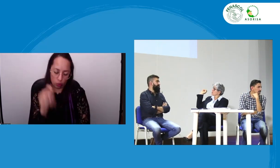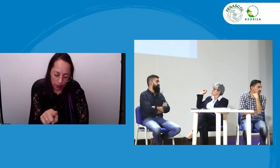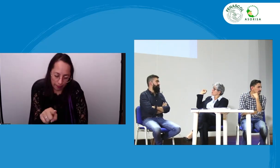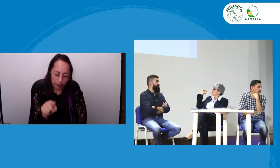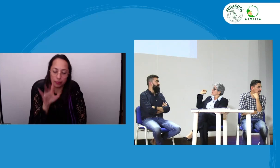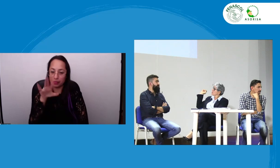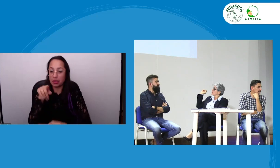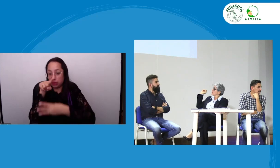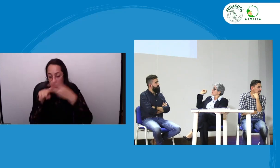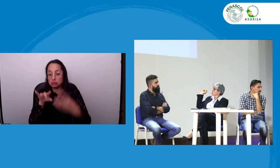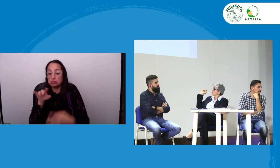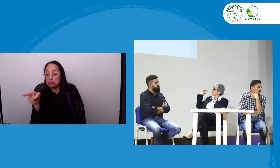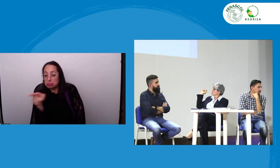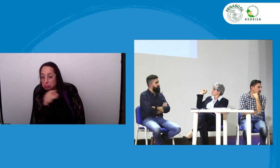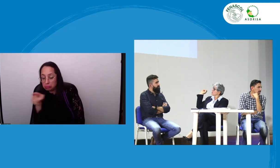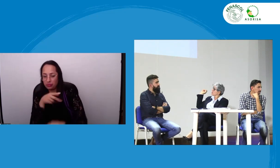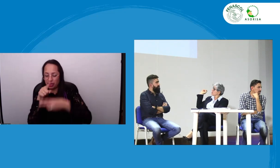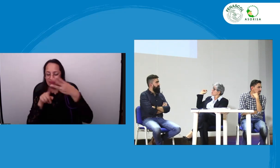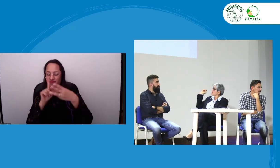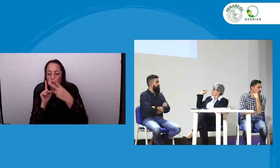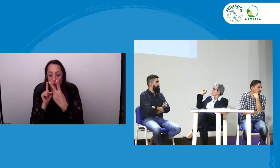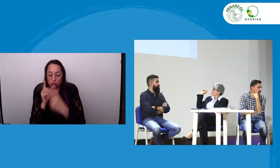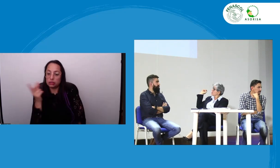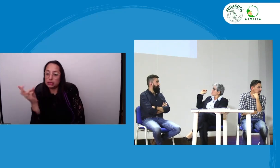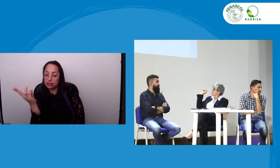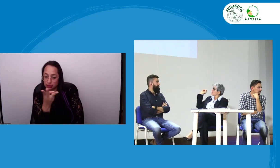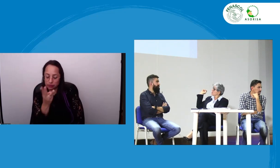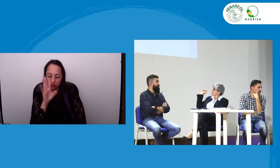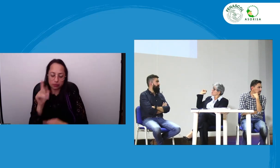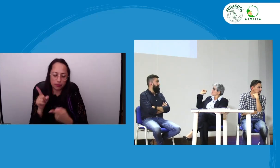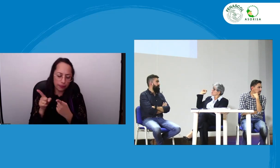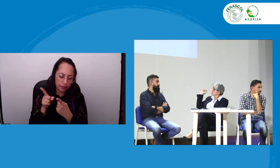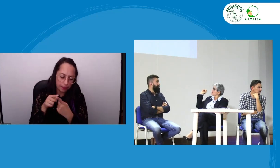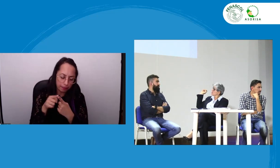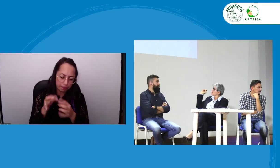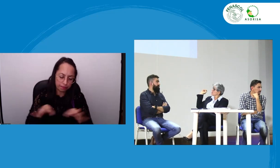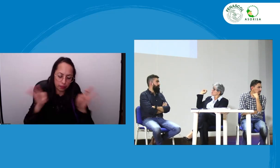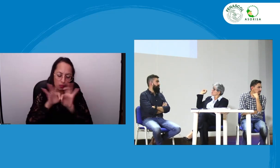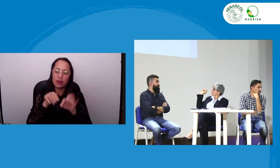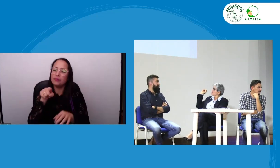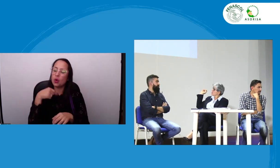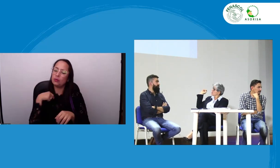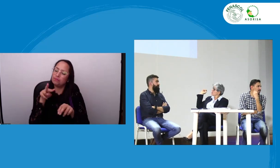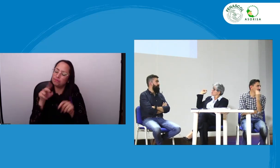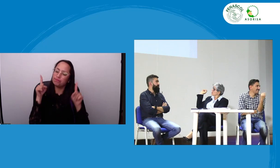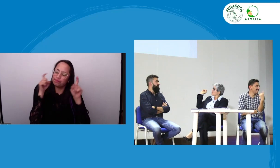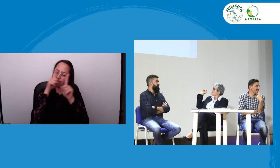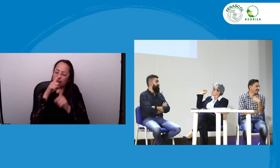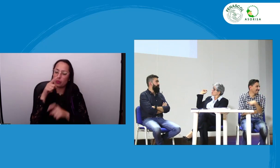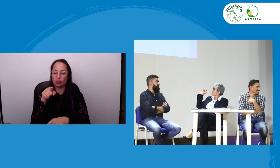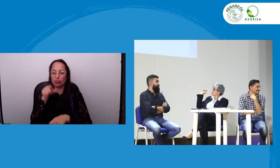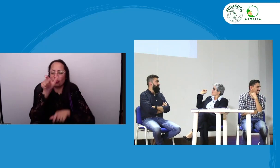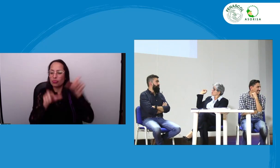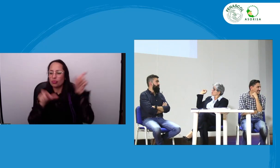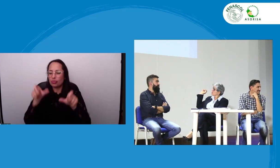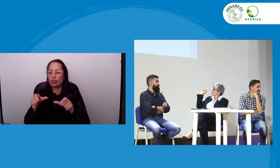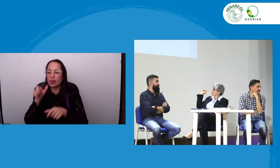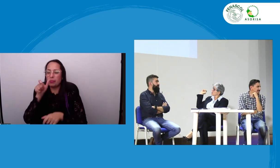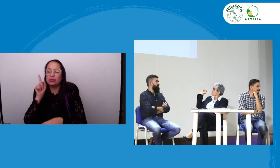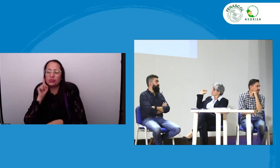claramente esta investigación va a ser un derrotero para poder afectar como tal la planeación lingüística eso era algo que tenía que decir además algo importante es